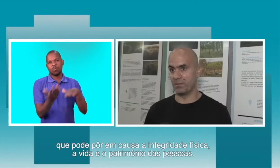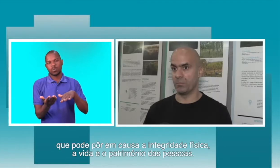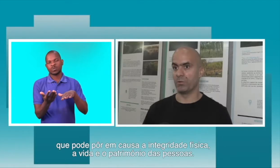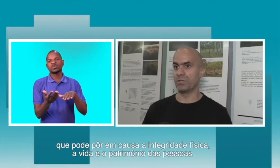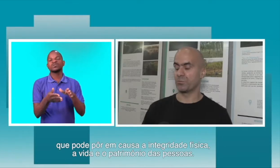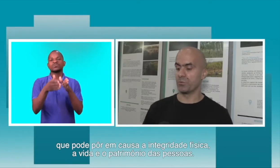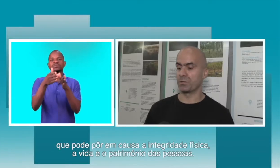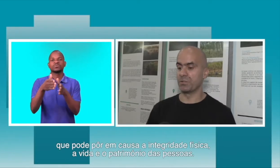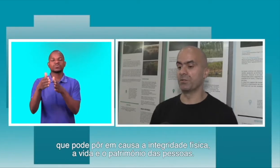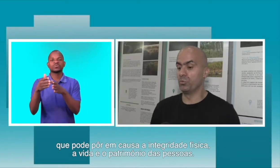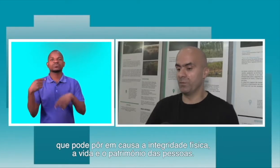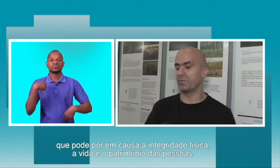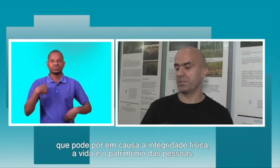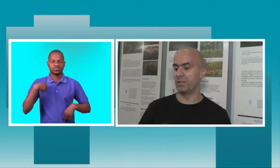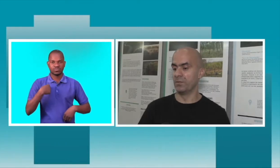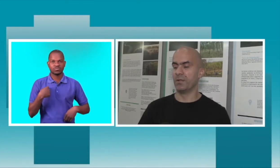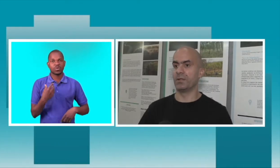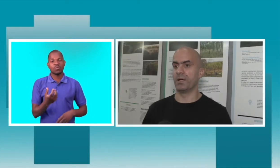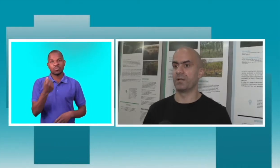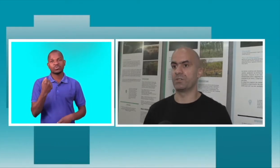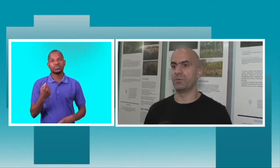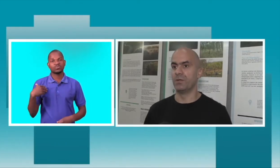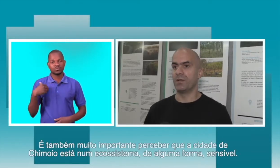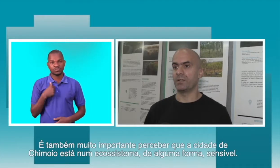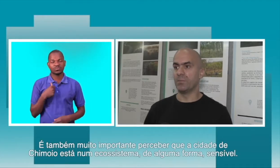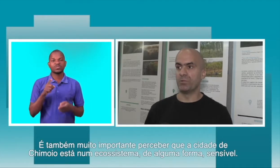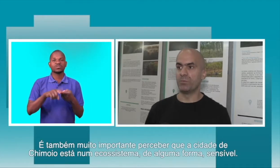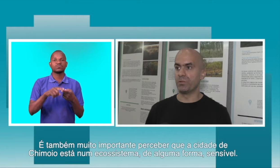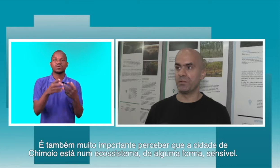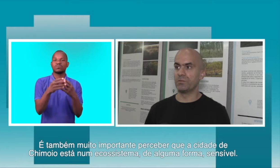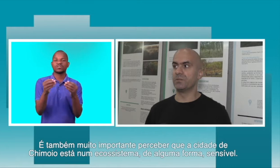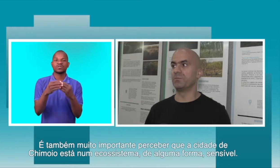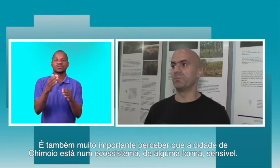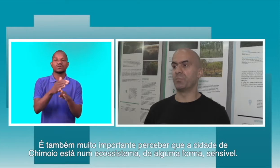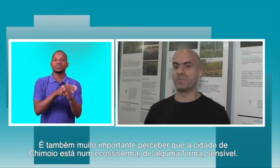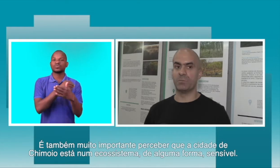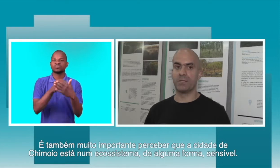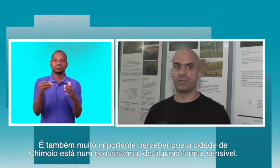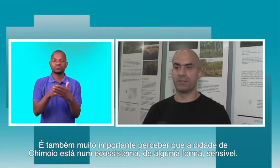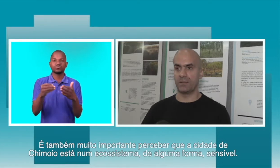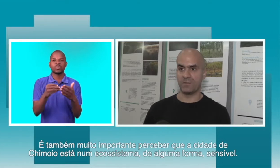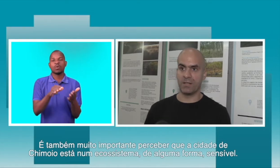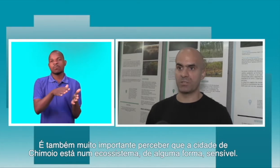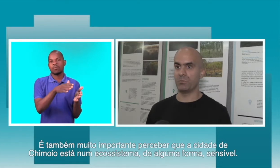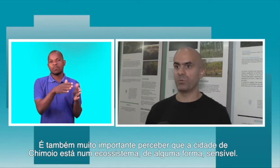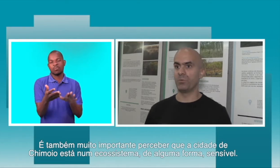património das pessoas, que tudo investiram naquela região. É também muito importante perceber que a cidade de Chimoio